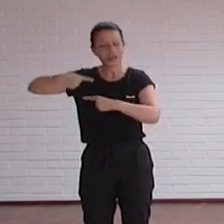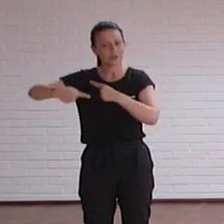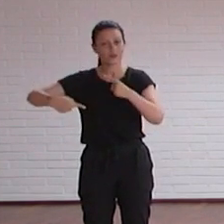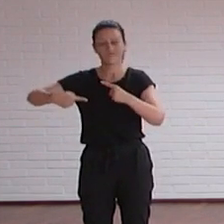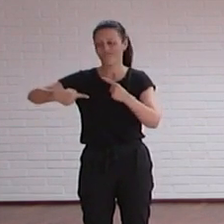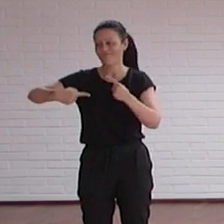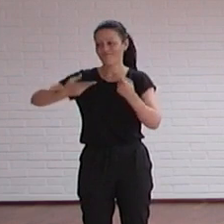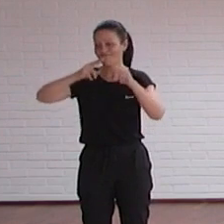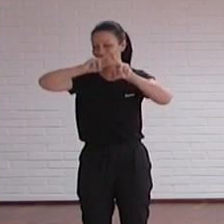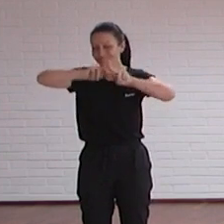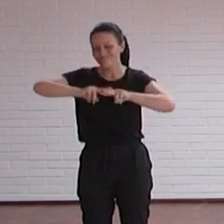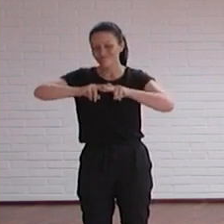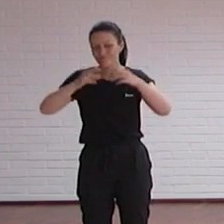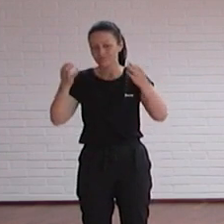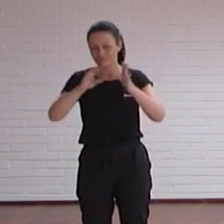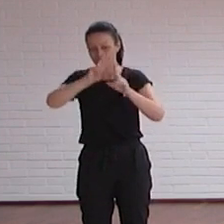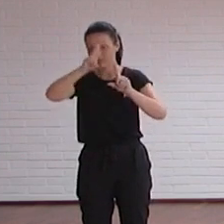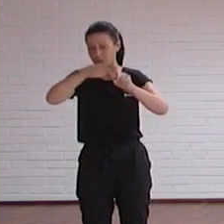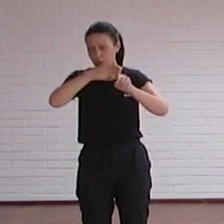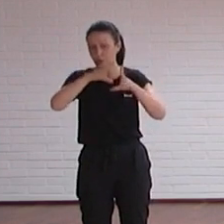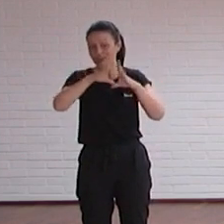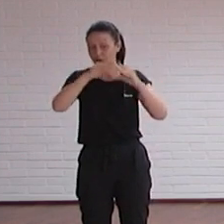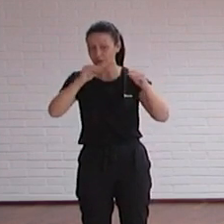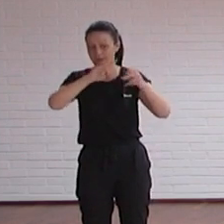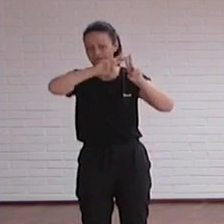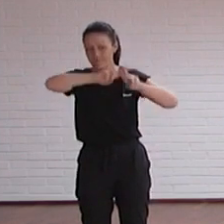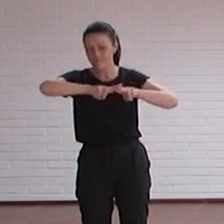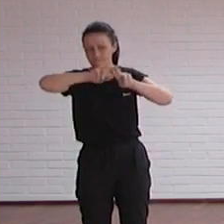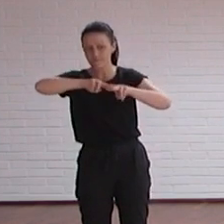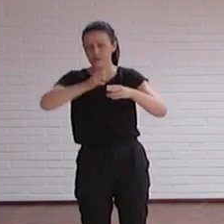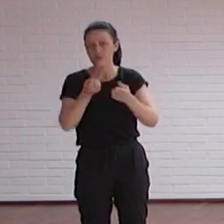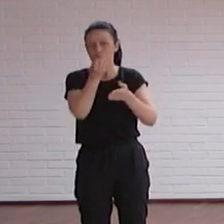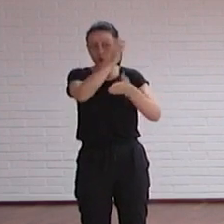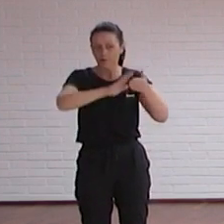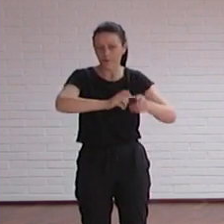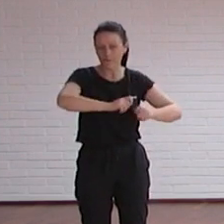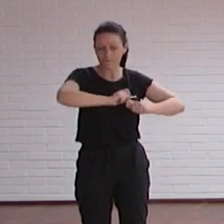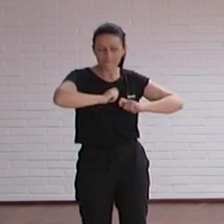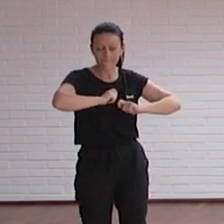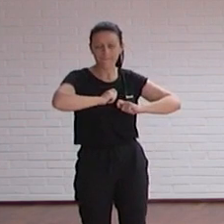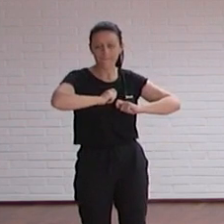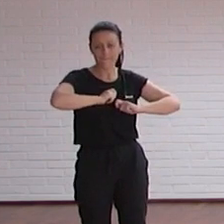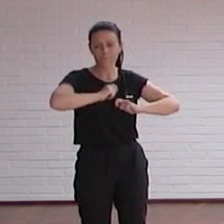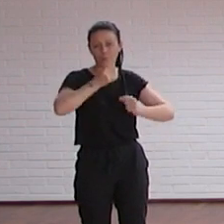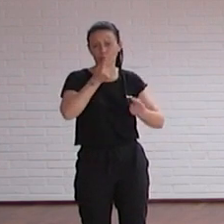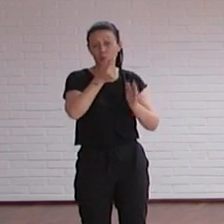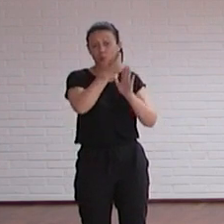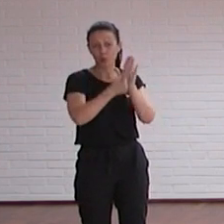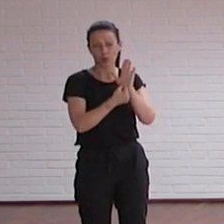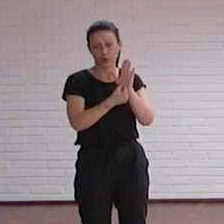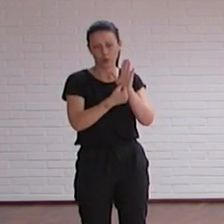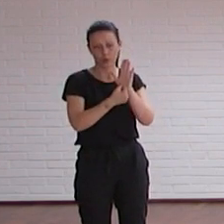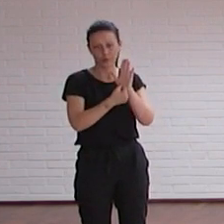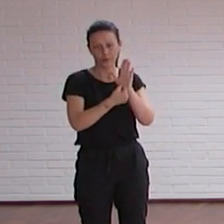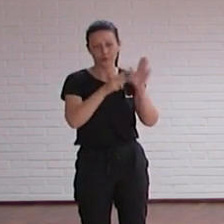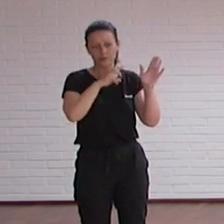la página web de la universidad y recibimos un informe con la puntuación y